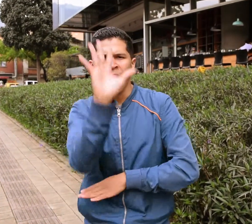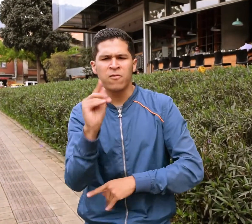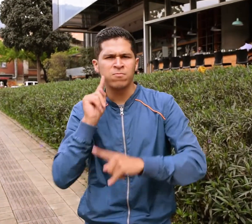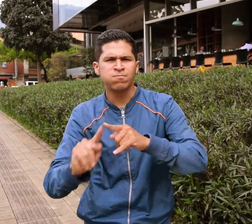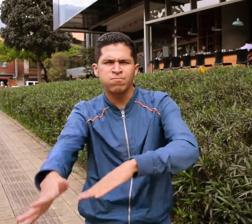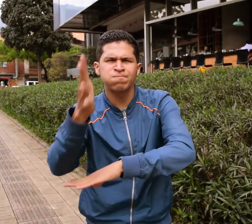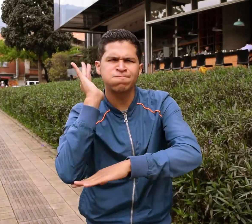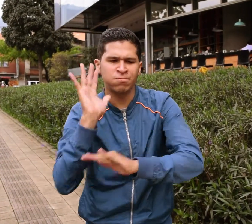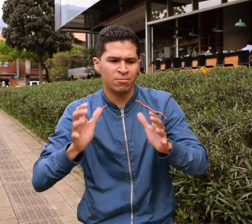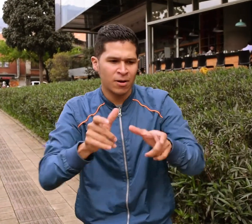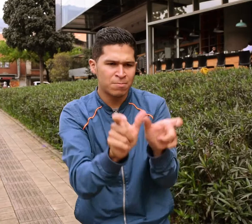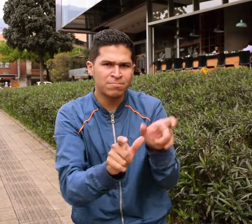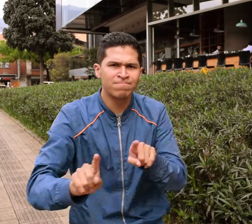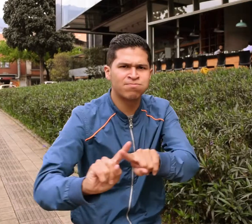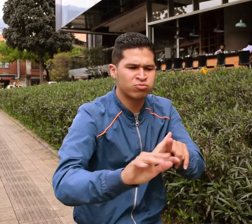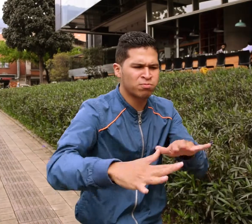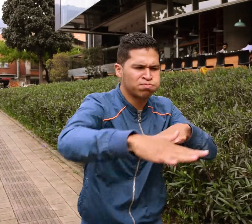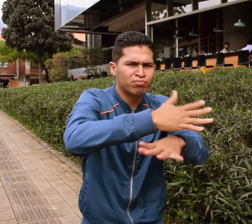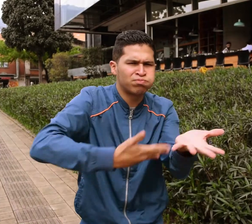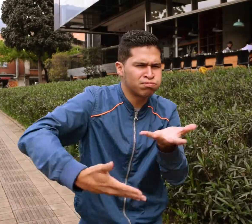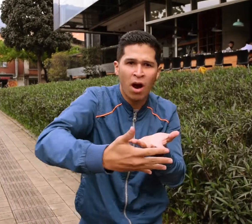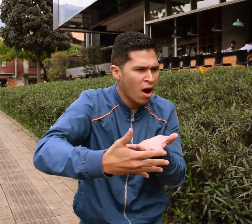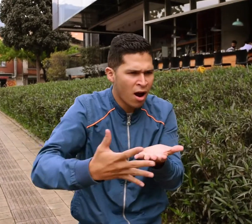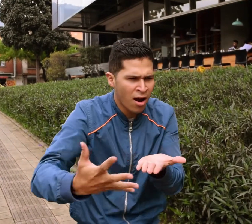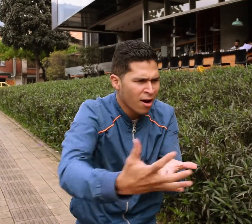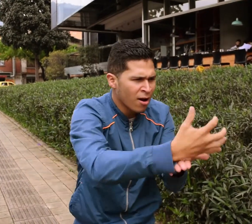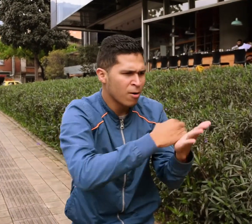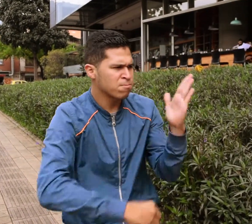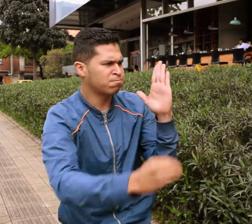Sistematización y aprendizajes de la experiencia afro en cátedra sudea diversa.